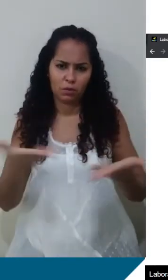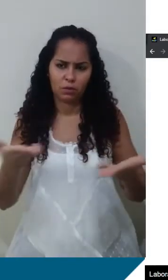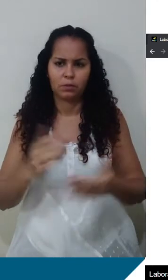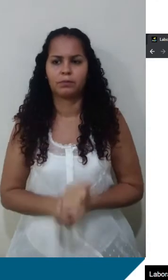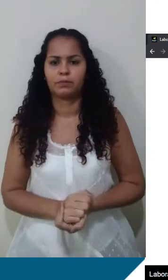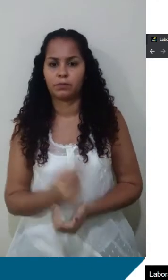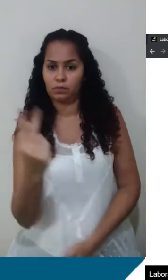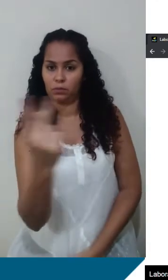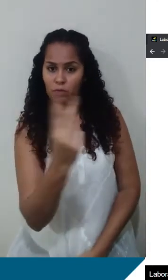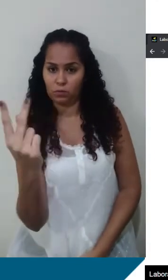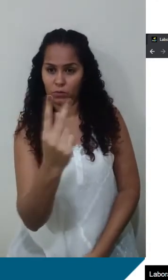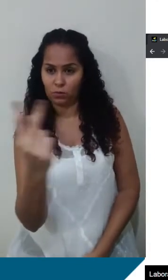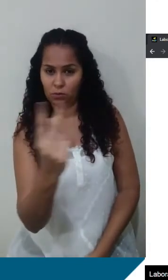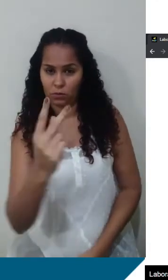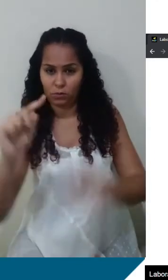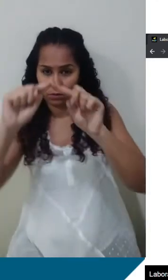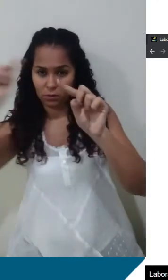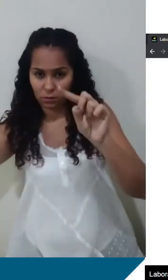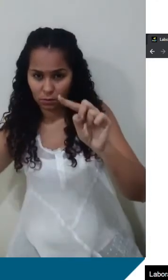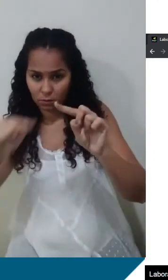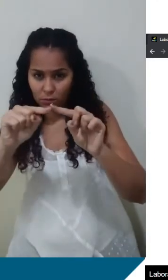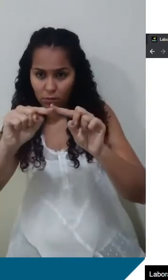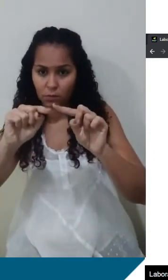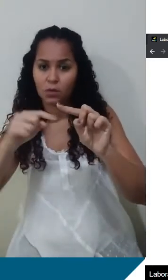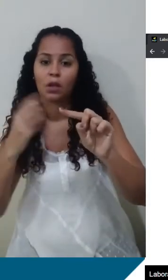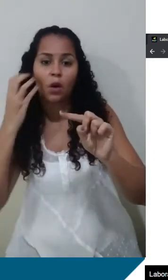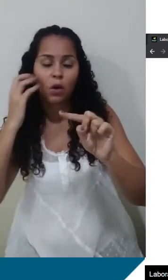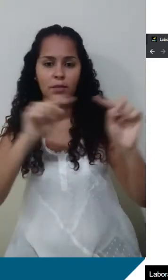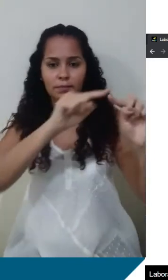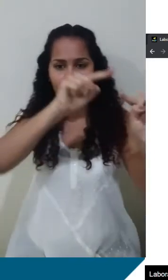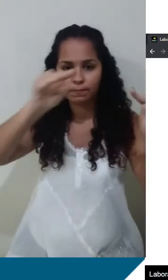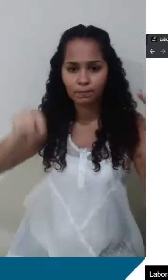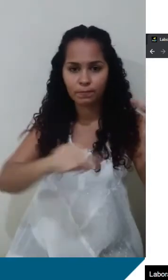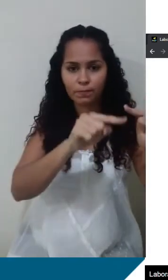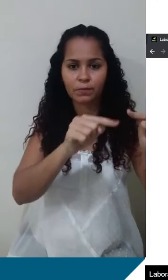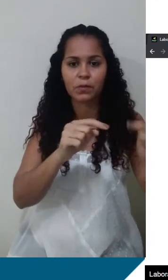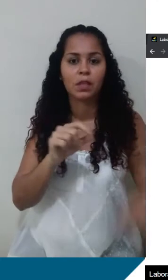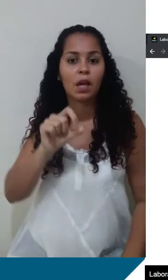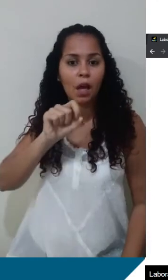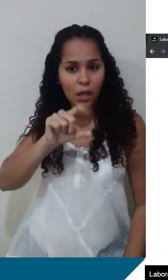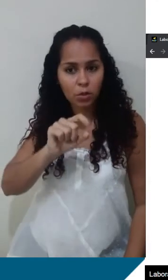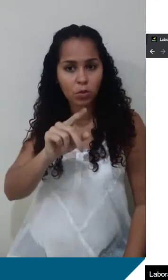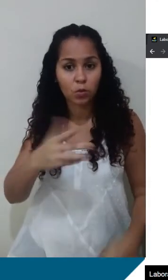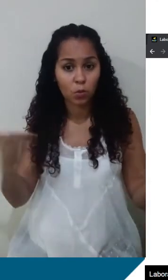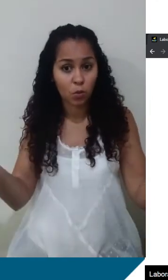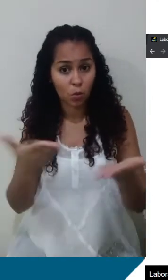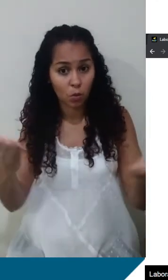esses dois corpos estão nesses pontos. Eu vou colocar, eu vou esconder os números que tem aqui. Você pode botar os números aqui por